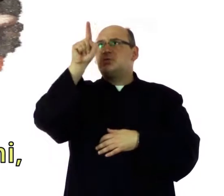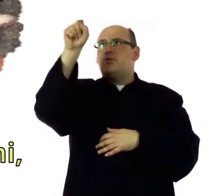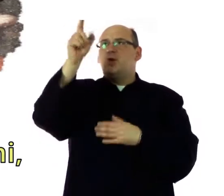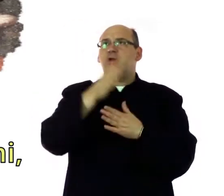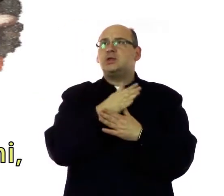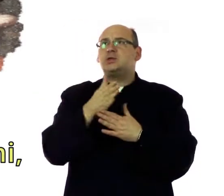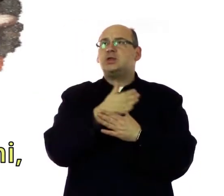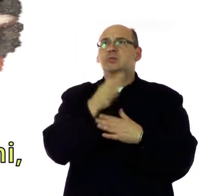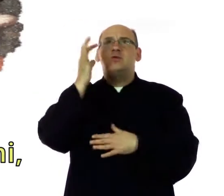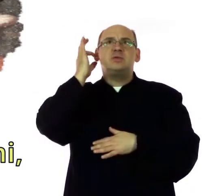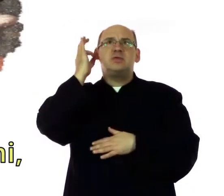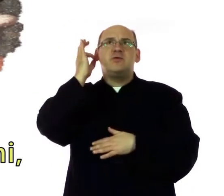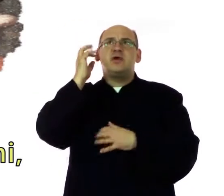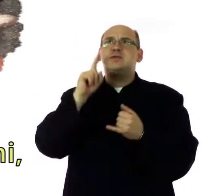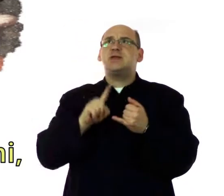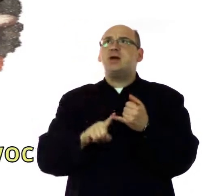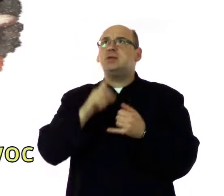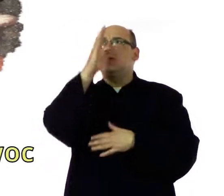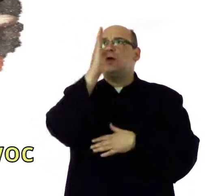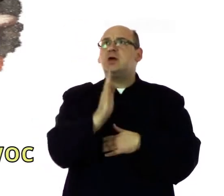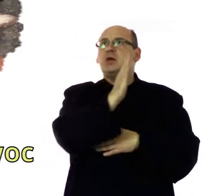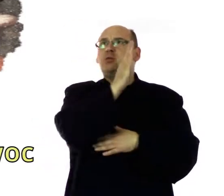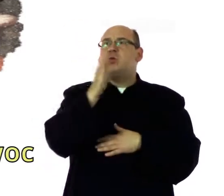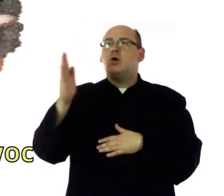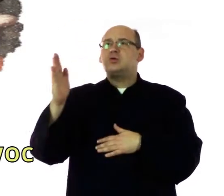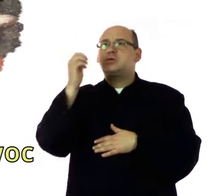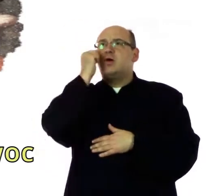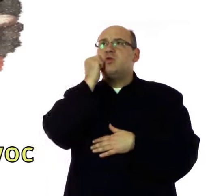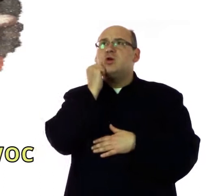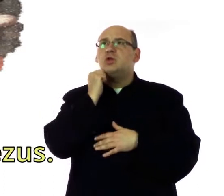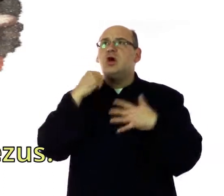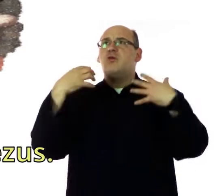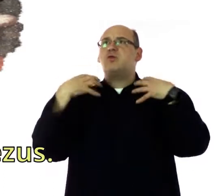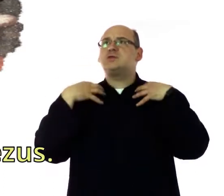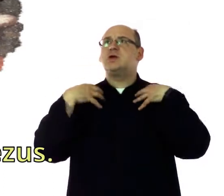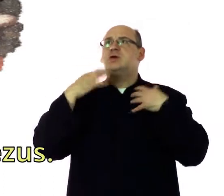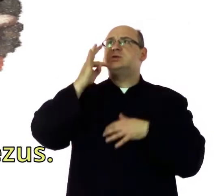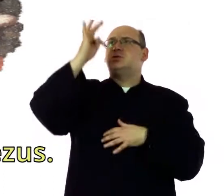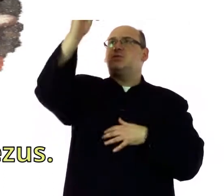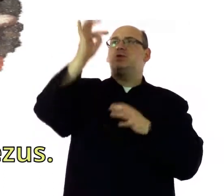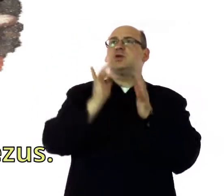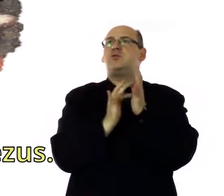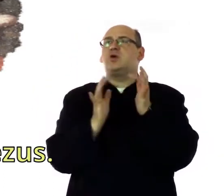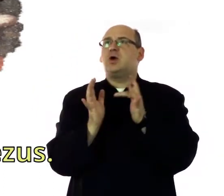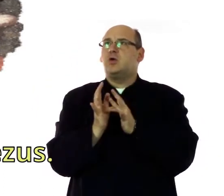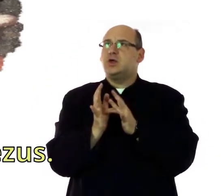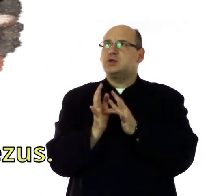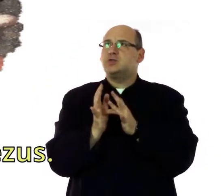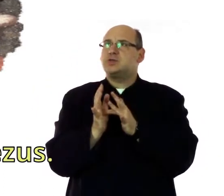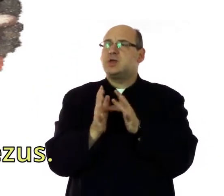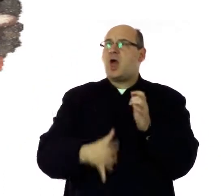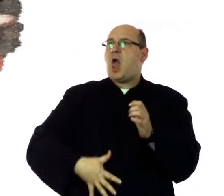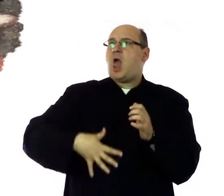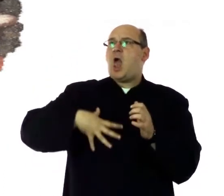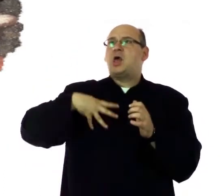błogosławionaś Ty między niewiastami i błogosławiony owoc żywota Twojego